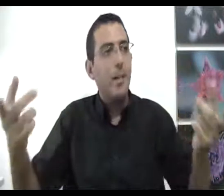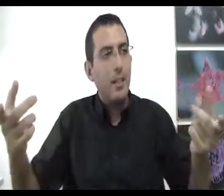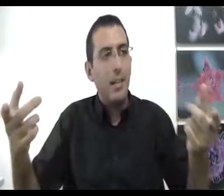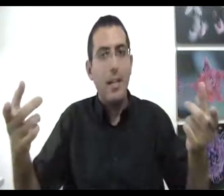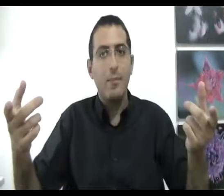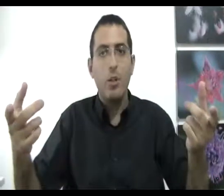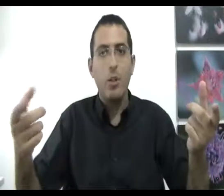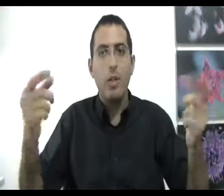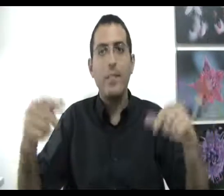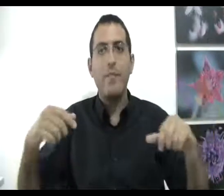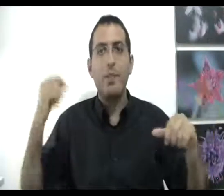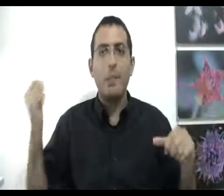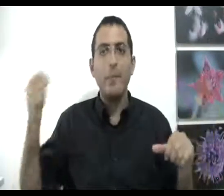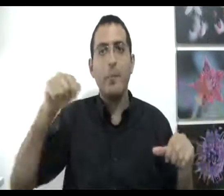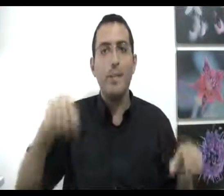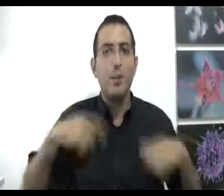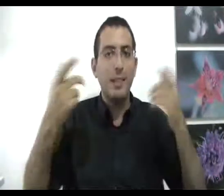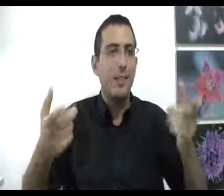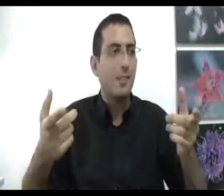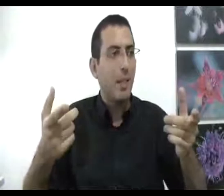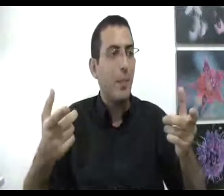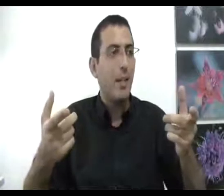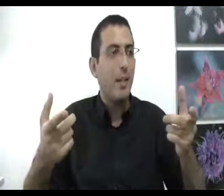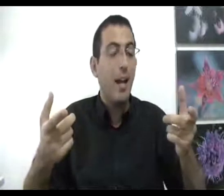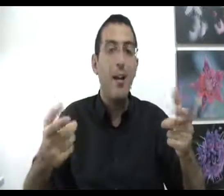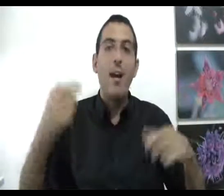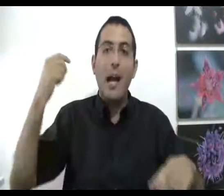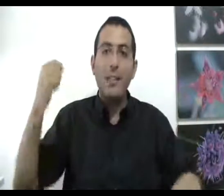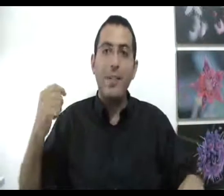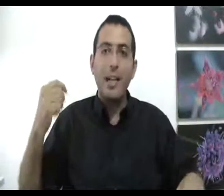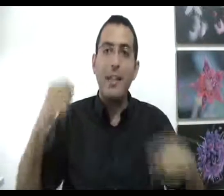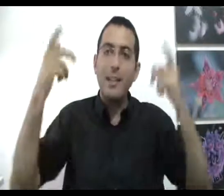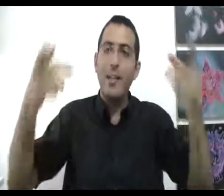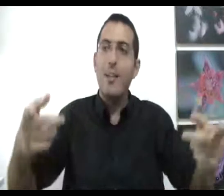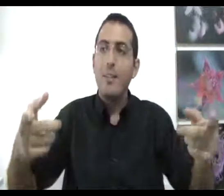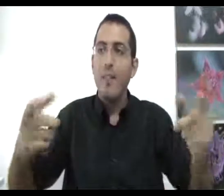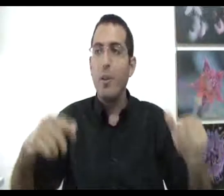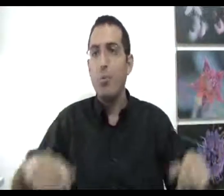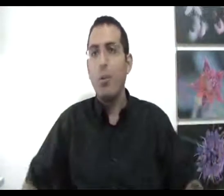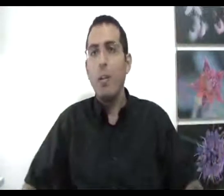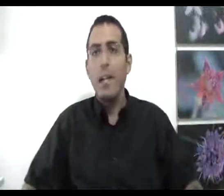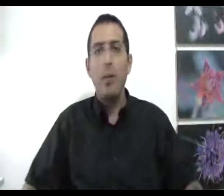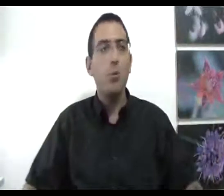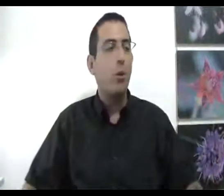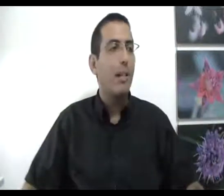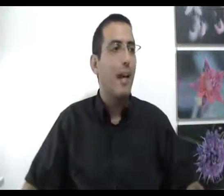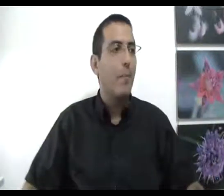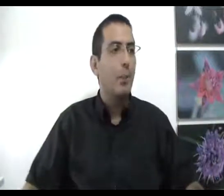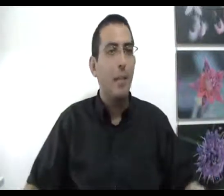לנעליים שלו עכשיו השתמשת בידע אווצאת את עצמך מהחרדה, עכשיו את העדה הזה תעביר אותו לאותו אדם שבא